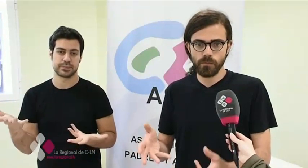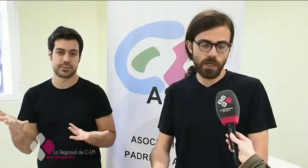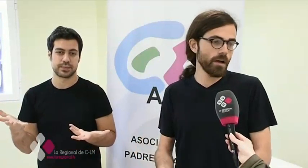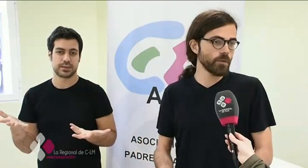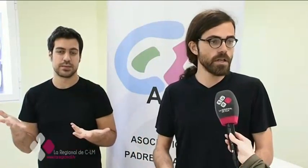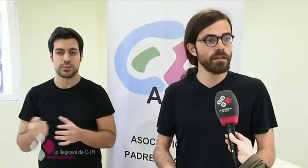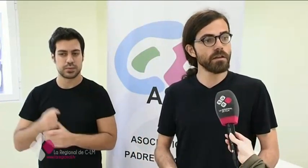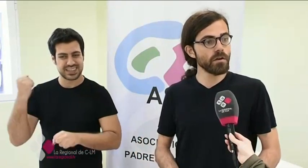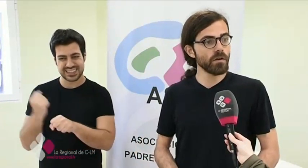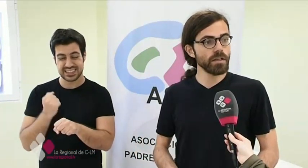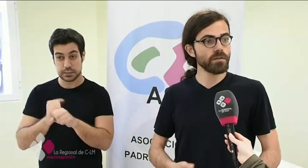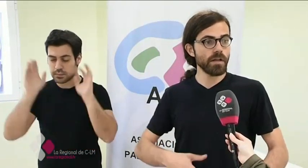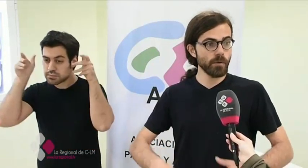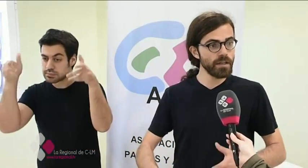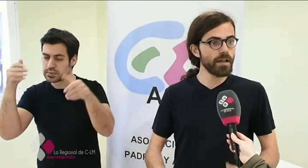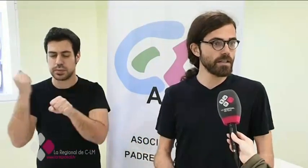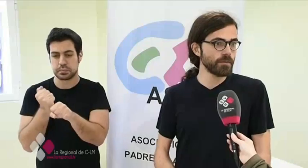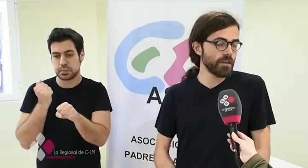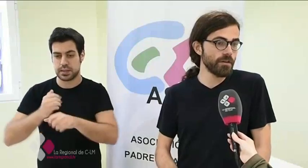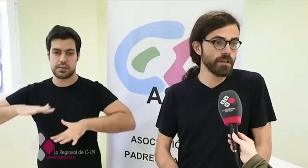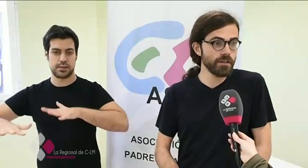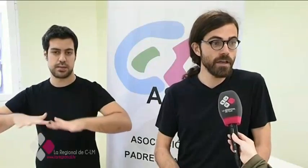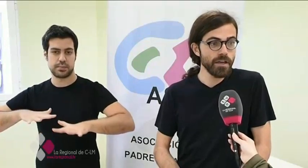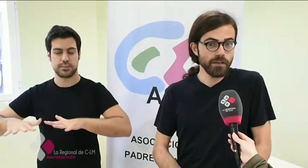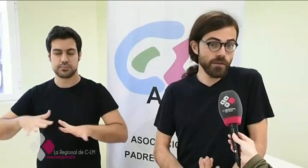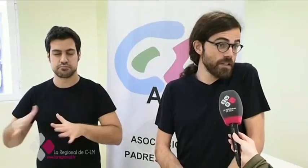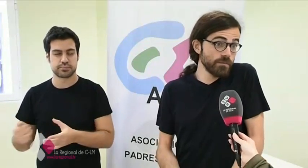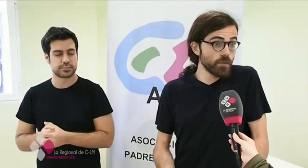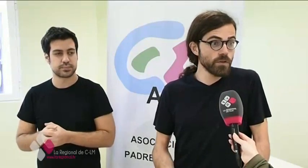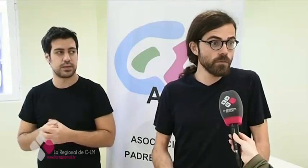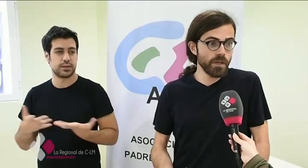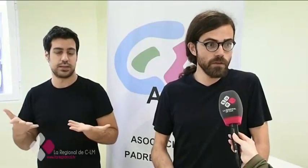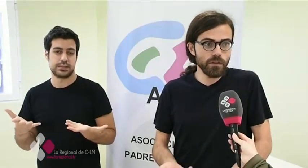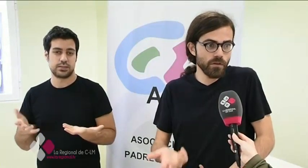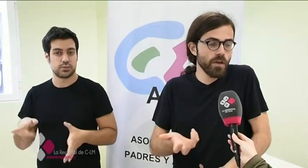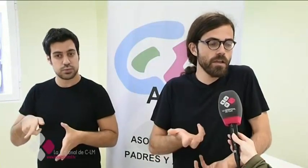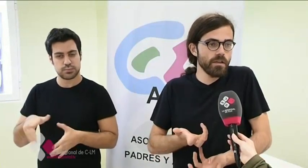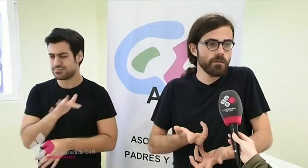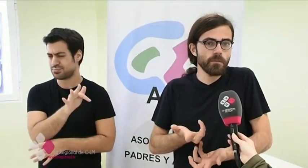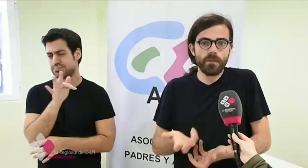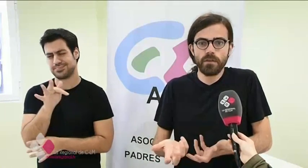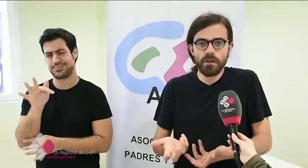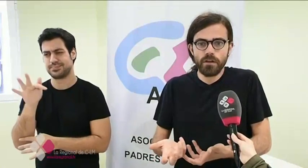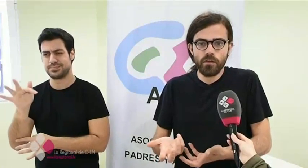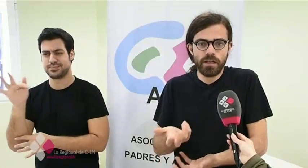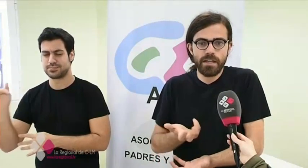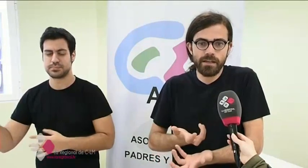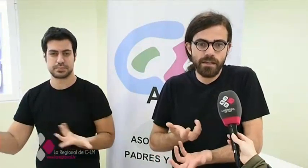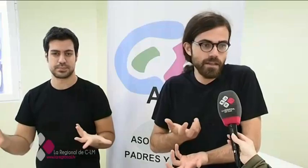trabaja mucho la atención con ellos, la movilidad, la psicomotricidad fina. Entonces, todos son beneficios, no hay nada que quite,